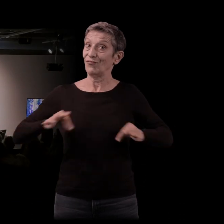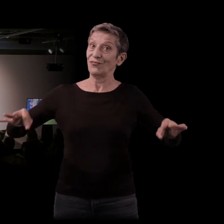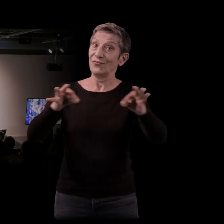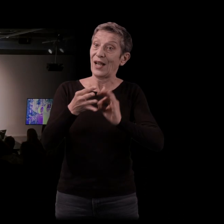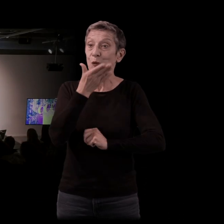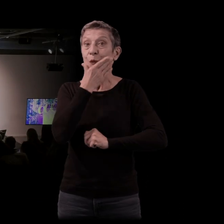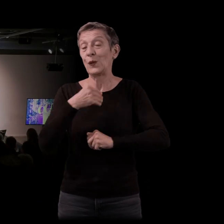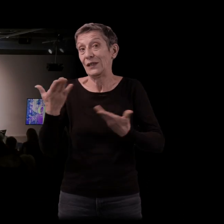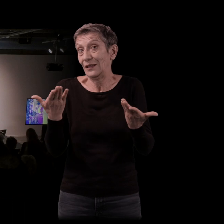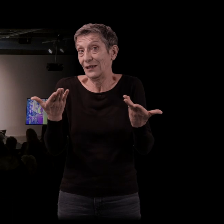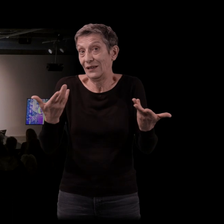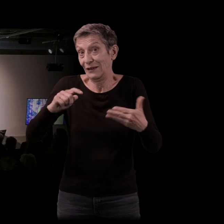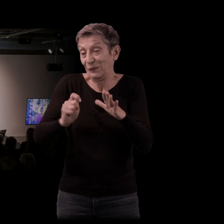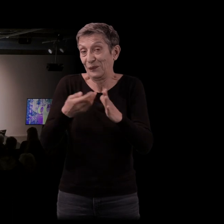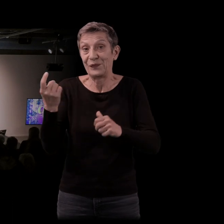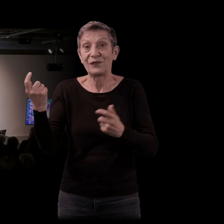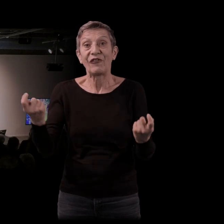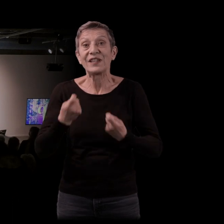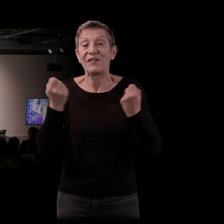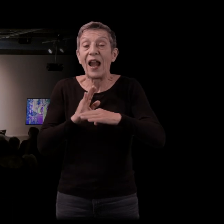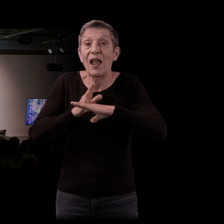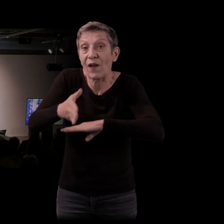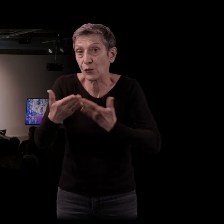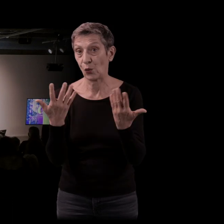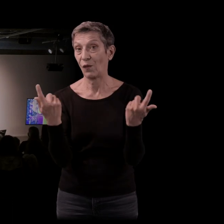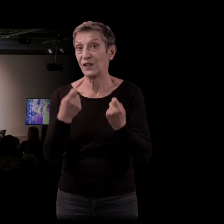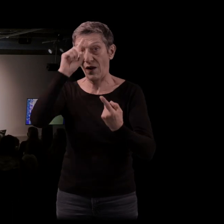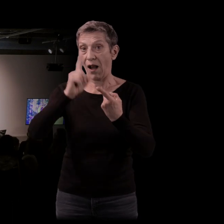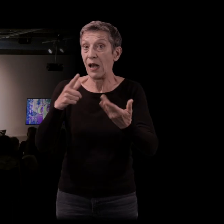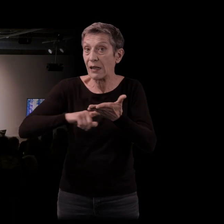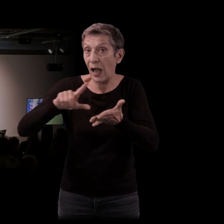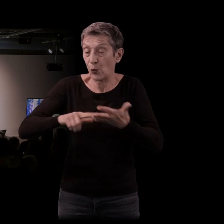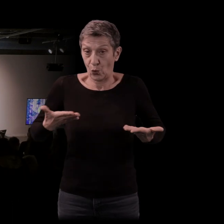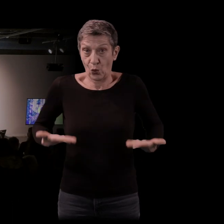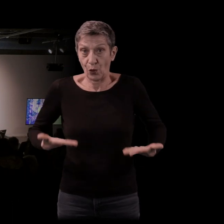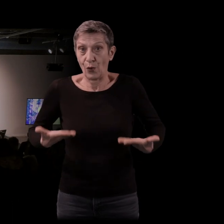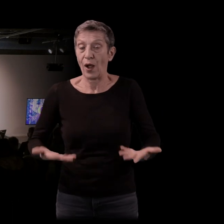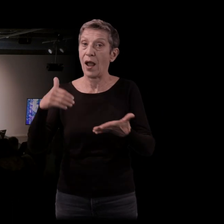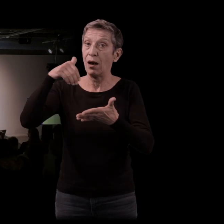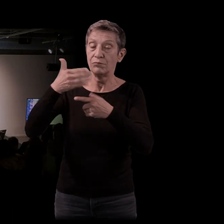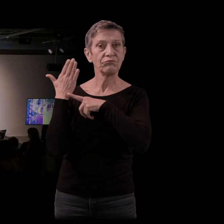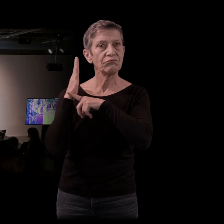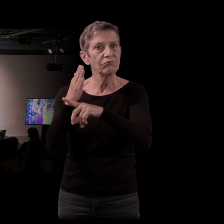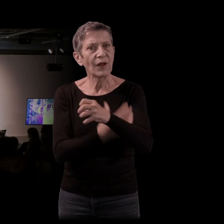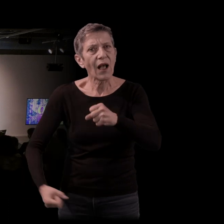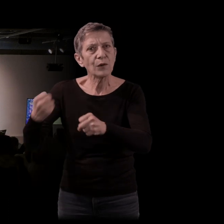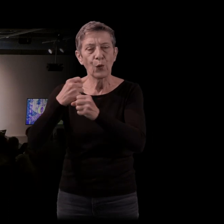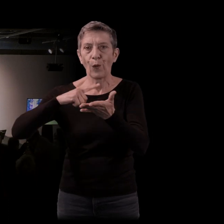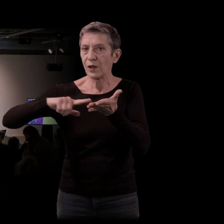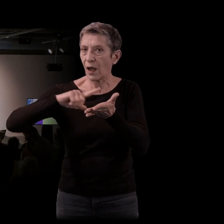cadre du festival Effraction, festival de littérature contemporaine qui met en avant la création littéraire contemporaine.